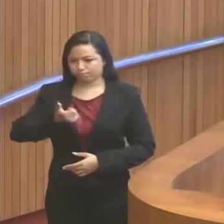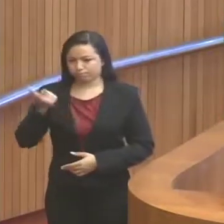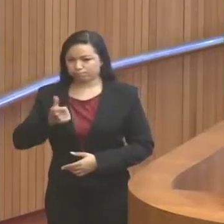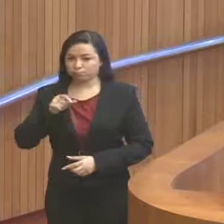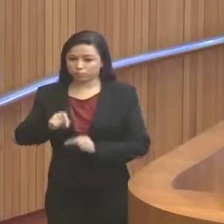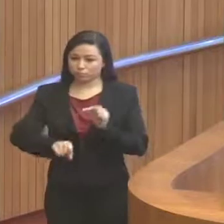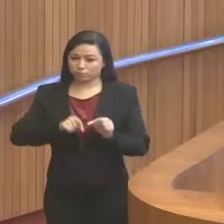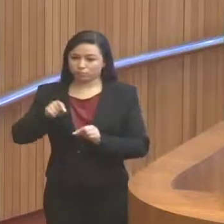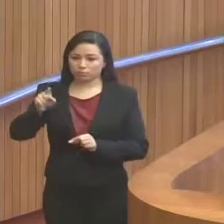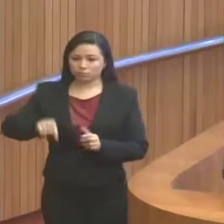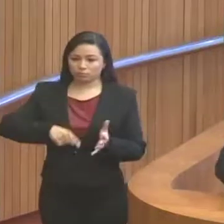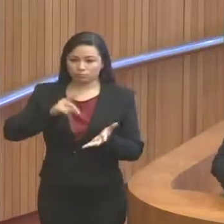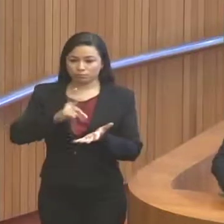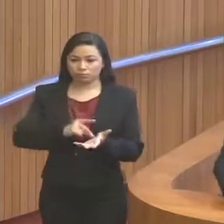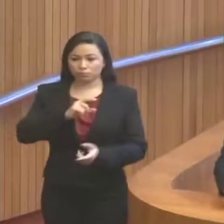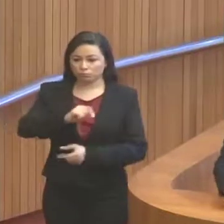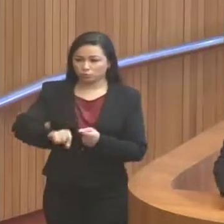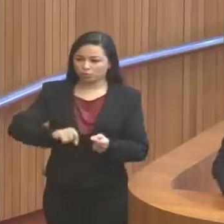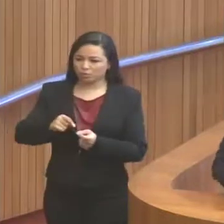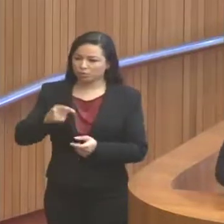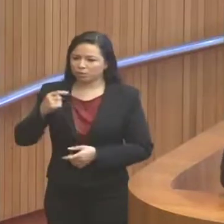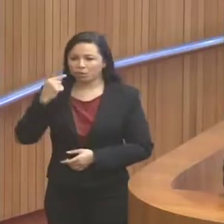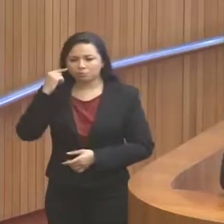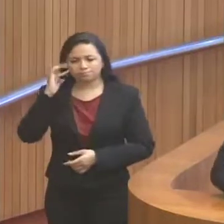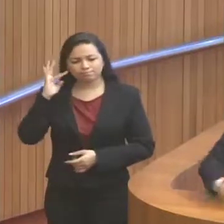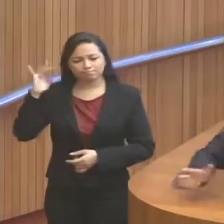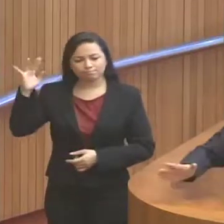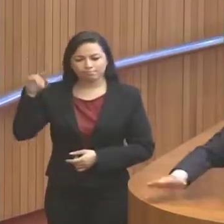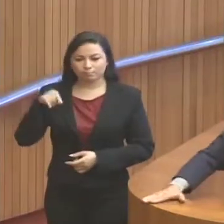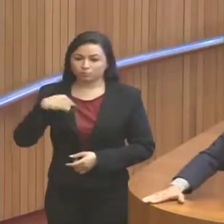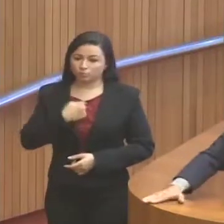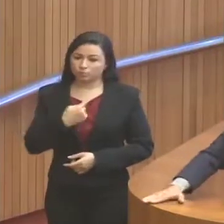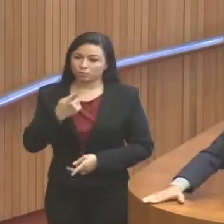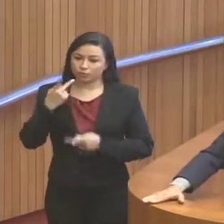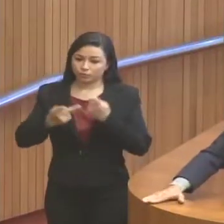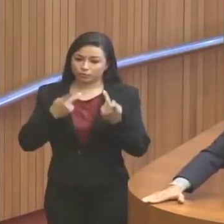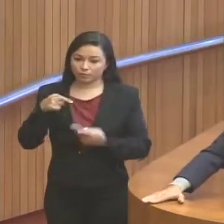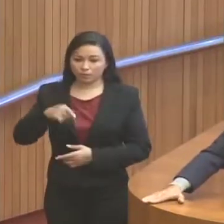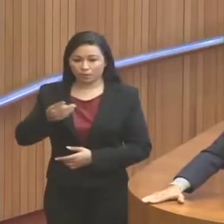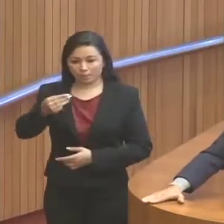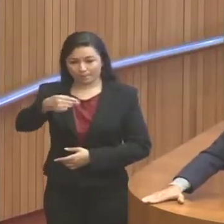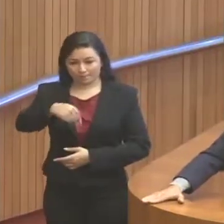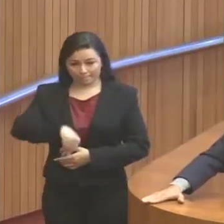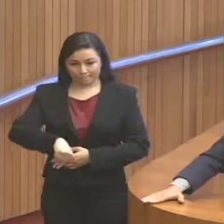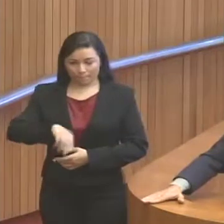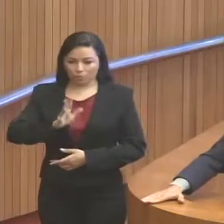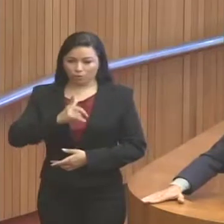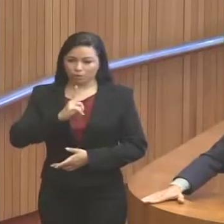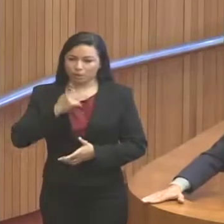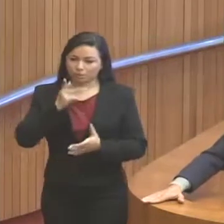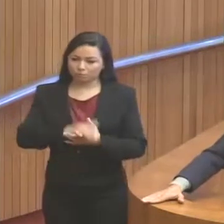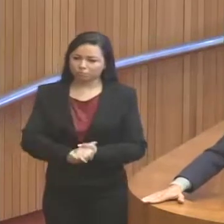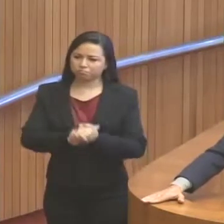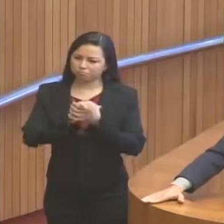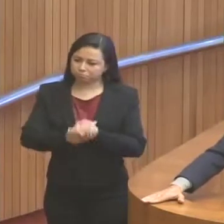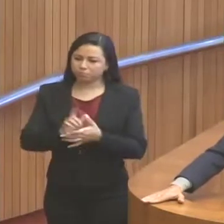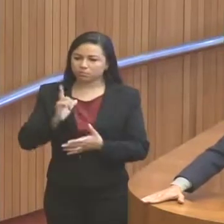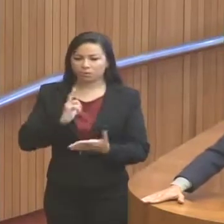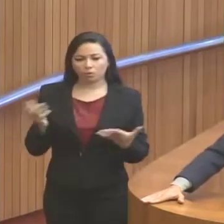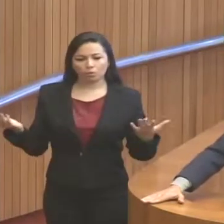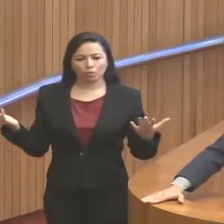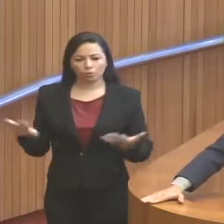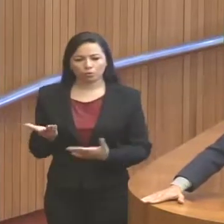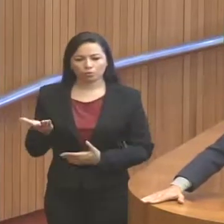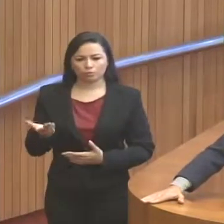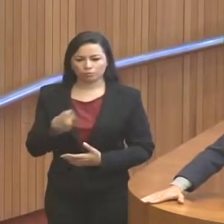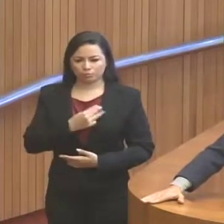daquilo que é real e daquilo que é fantasia. Portanto, dizer que o Maranhão está de parabéns em receber hoje aqui